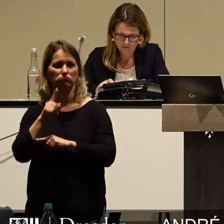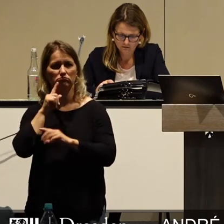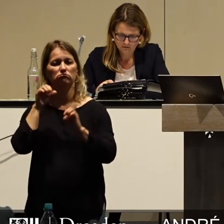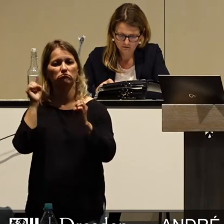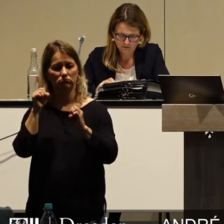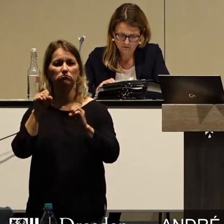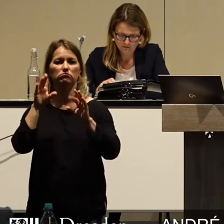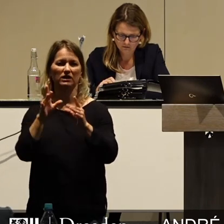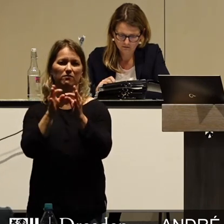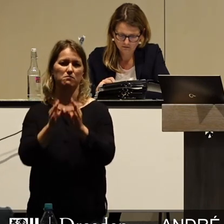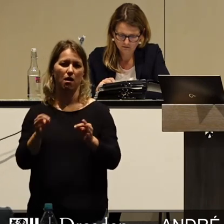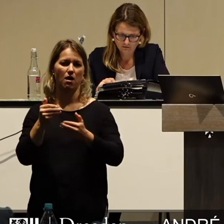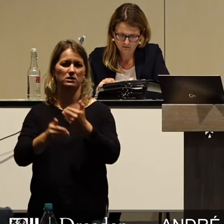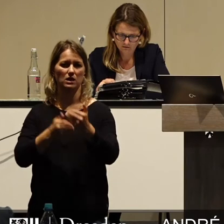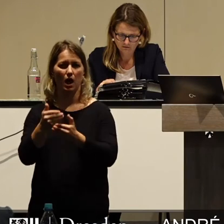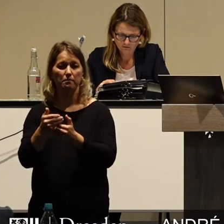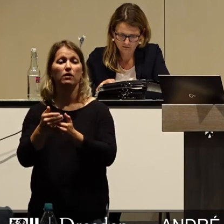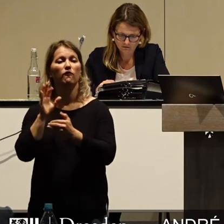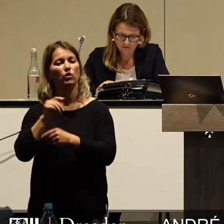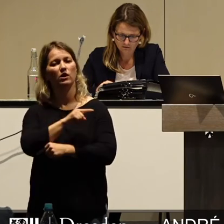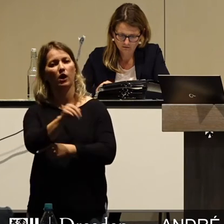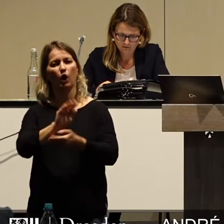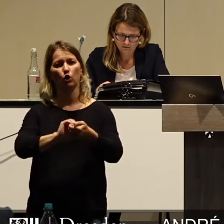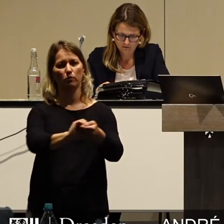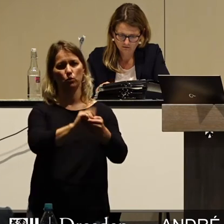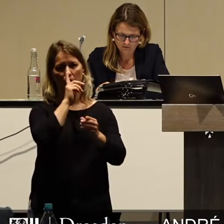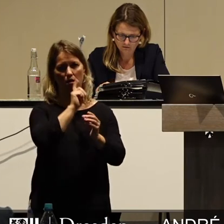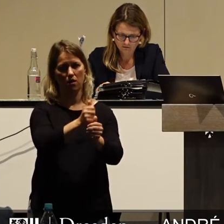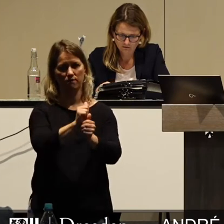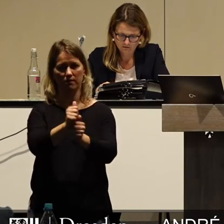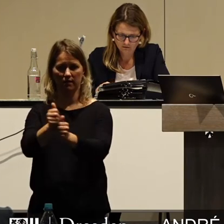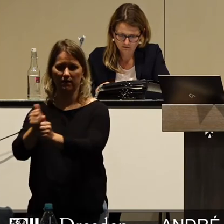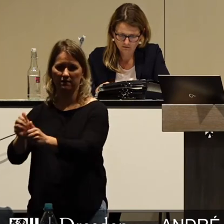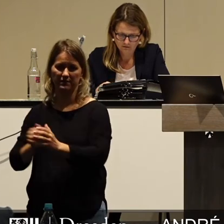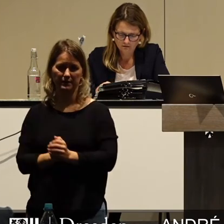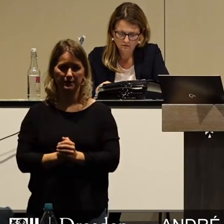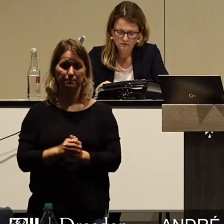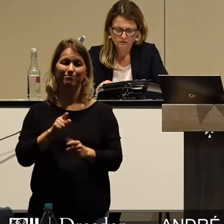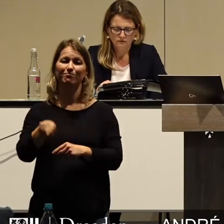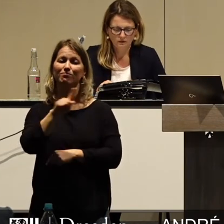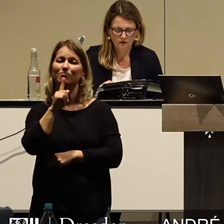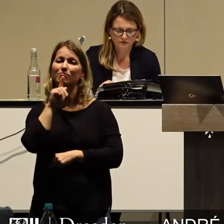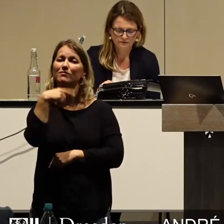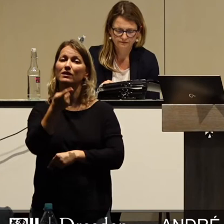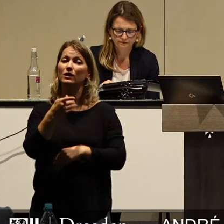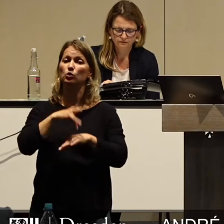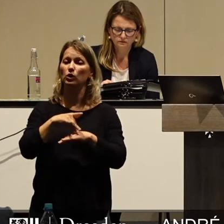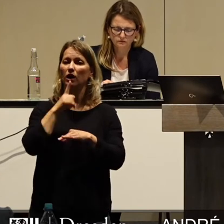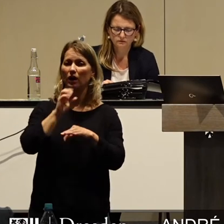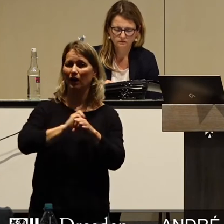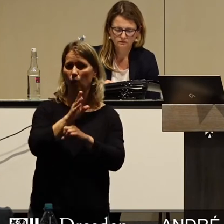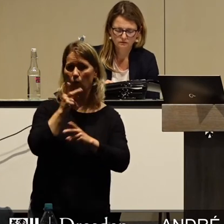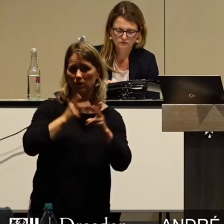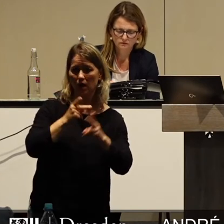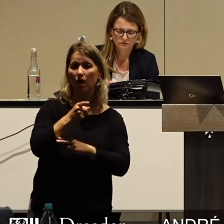eingeleitet, um den Kommunen zu helfen und die wirtschaftlichen und finanziellen Folgeschäden der Corona-Krise zu